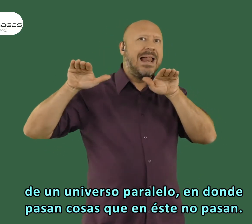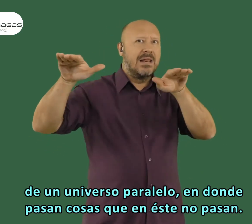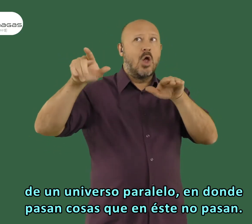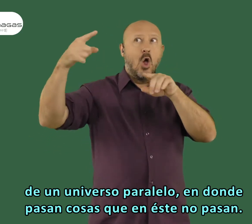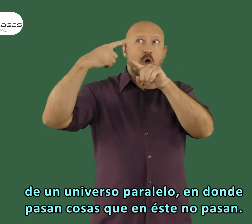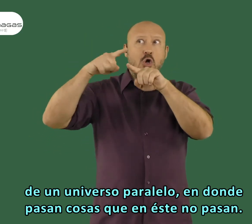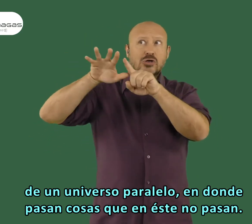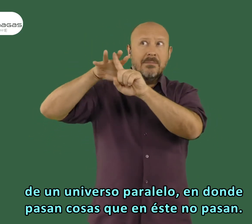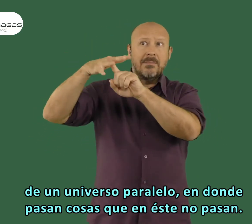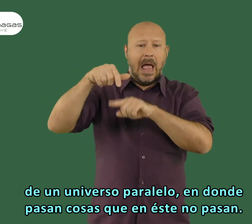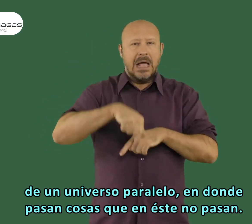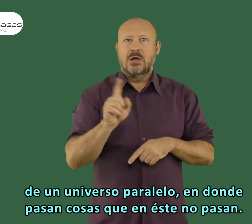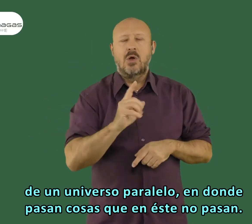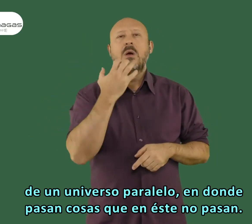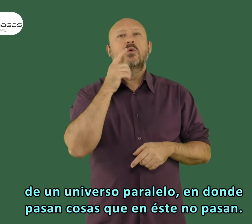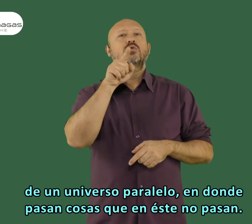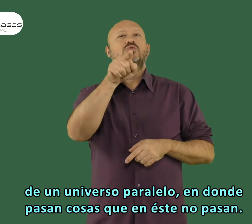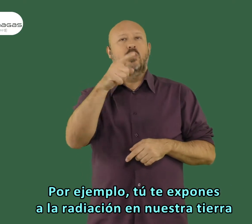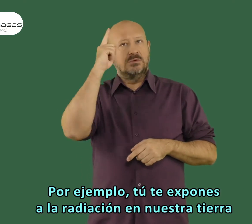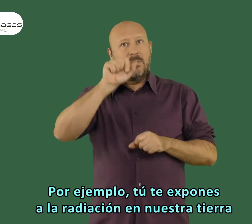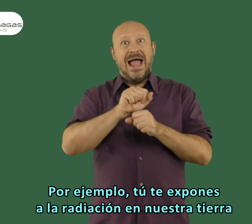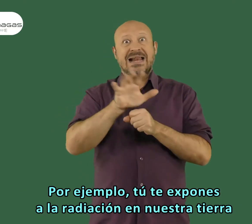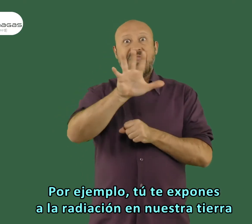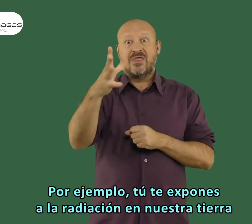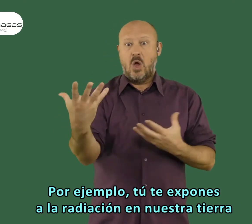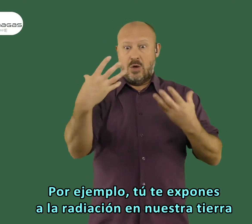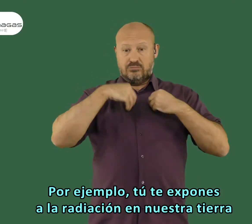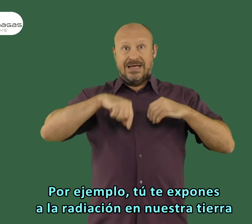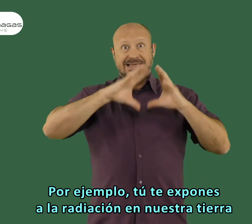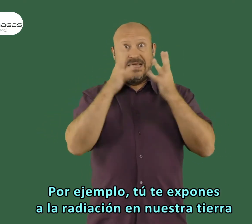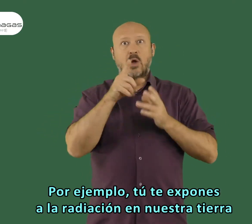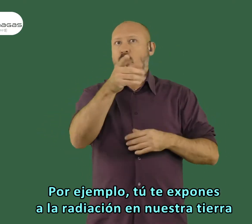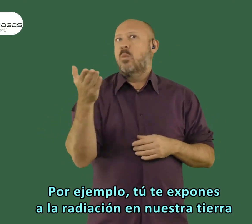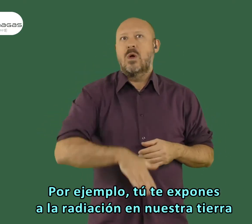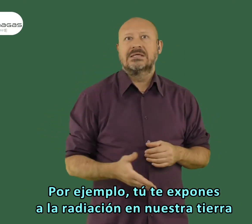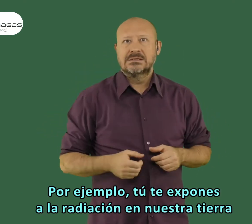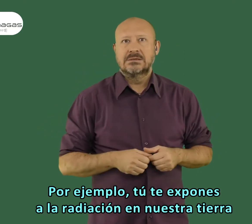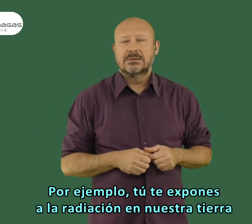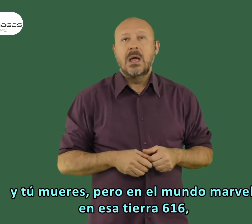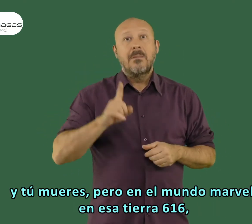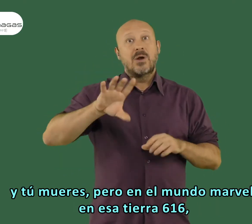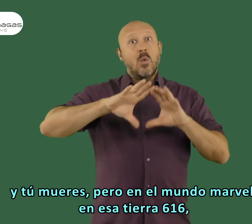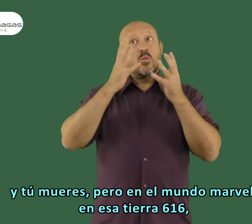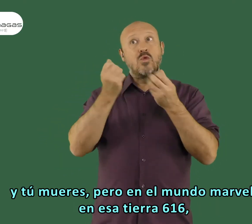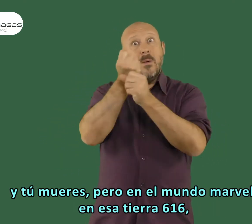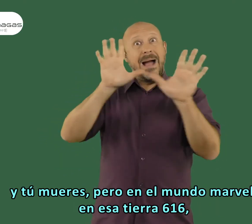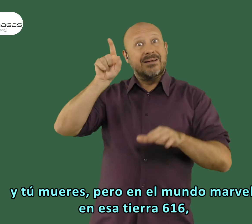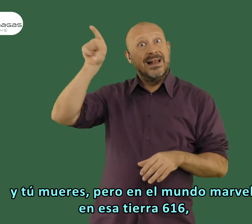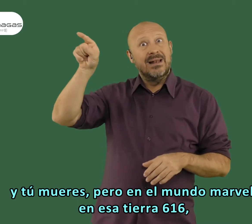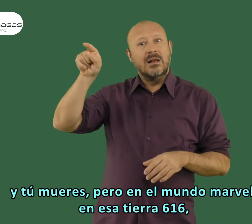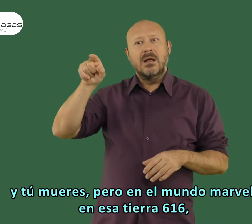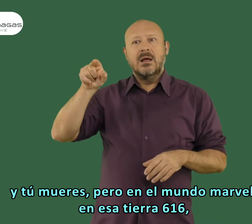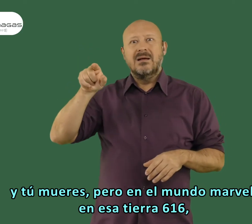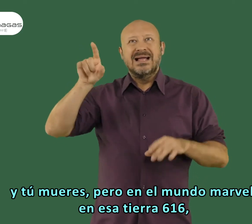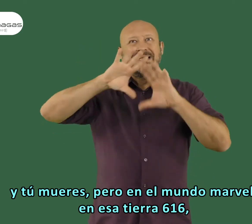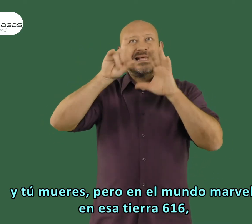paralelo en donde pasan cosas que en este no pasan. Por ejemplo, tú te expones a la radiación en nuestra Tierra y tú mueres. Pero en el